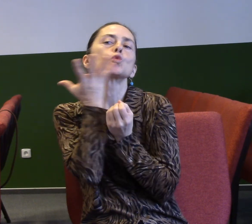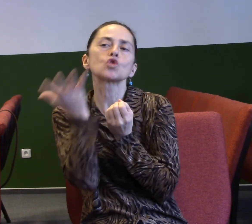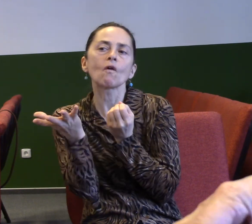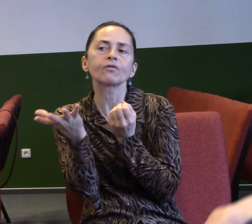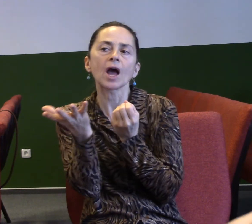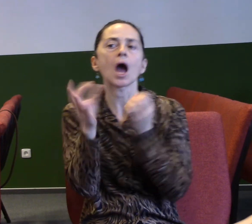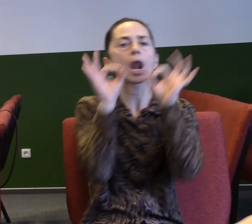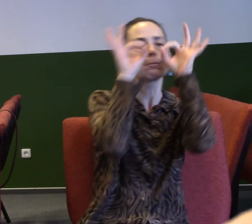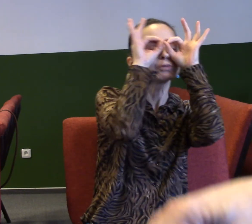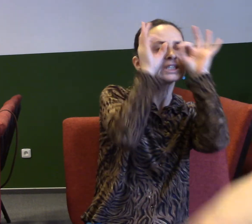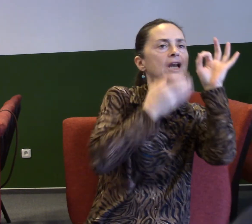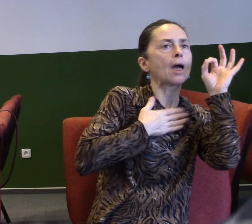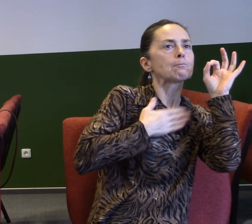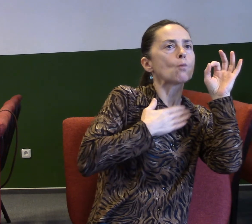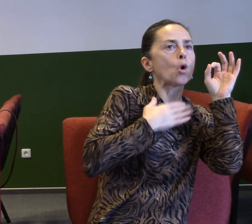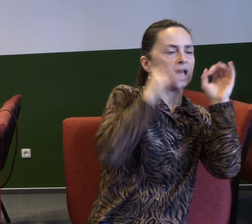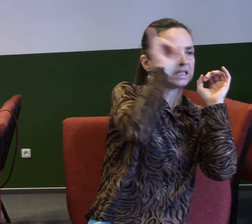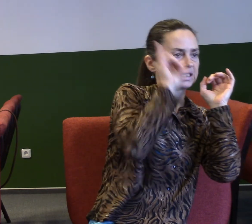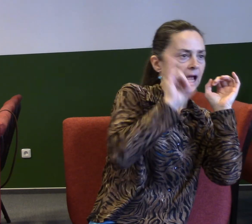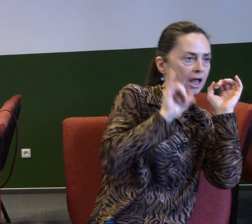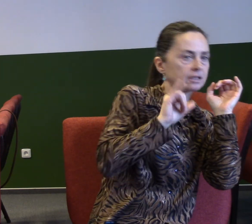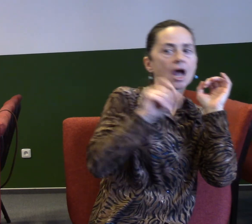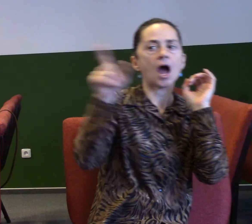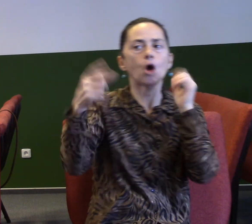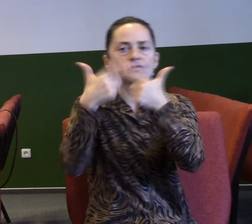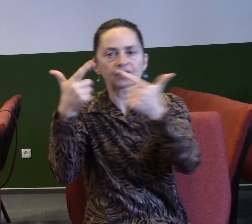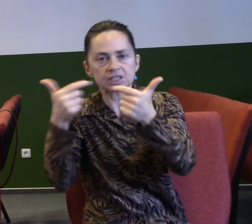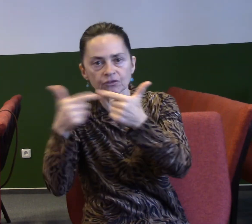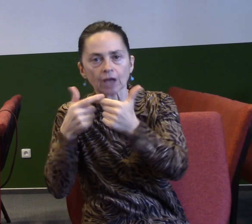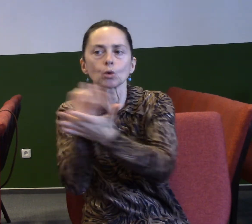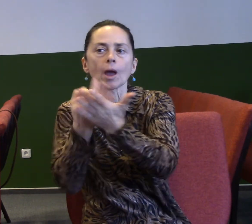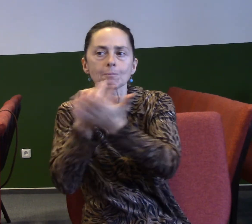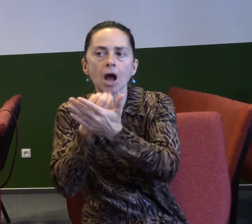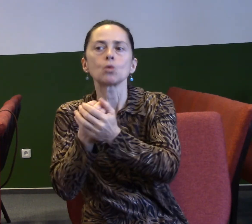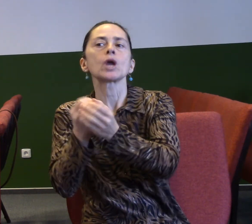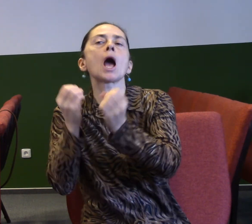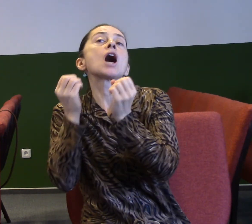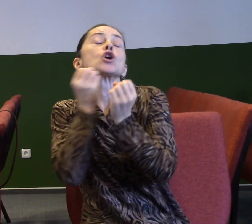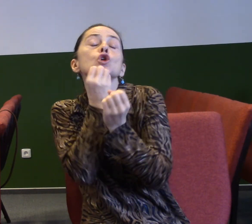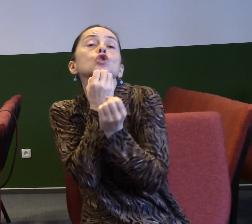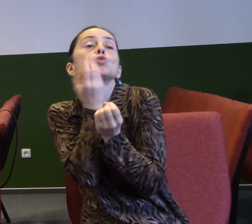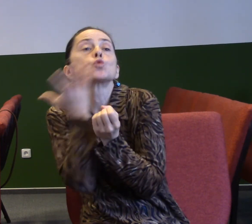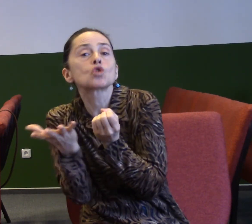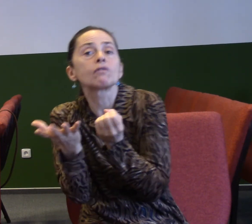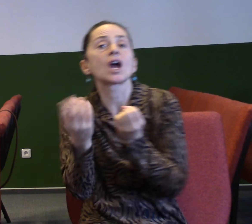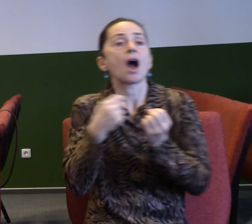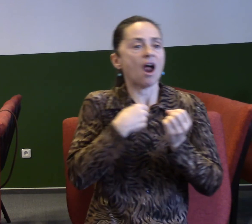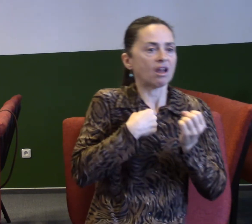A můžete malovat, jak chcete, a můžete vysetovat, jak chcete, jestliže jsem o něčem přesvědčený, že ten člověk má ten motiv, tak je